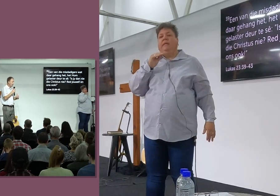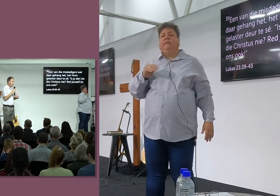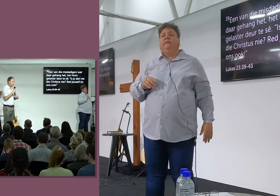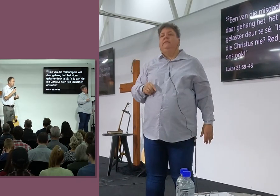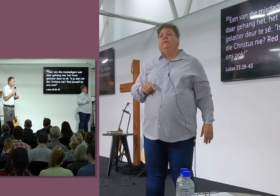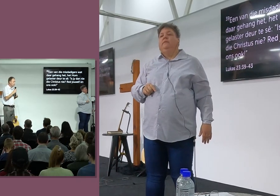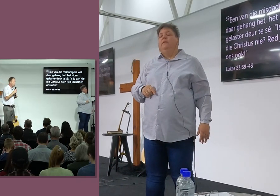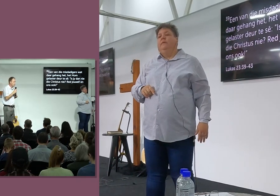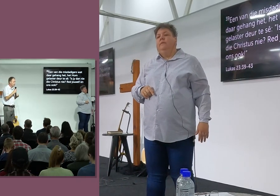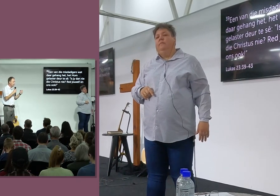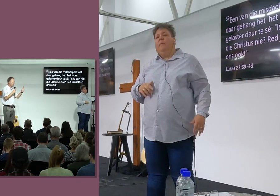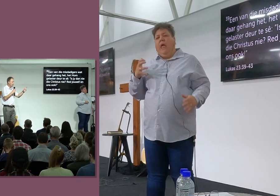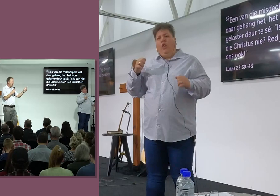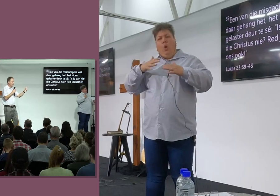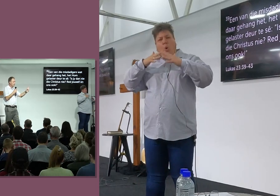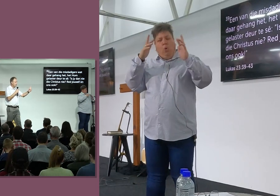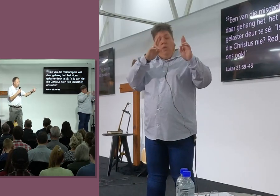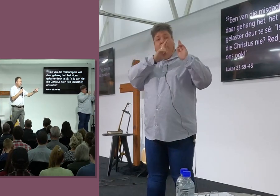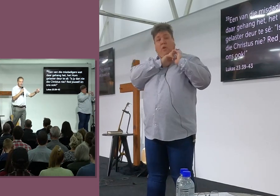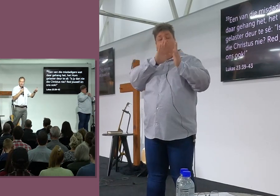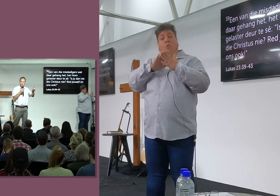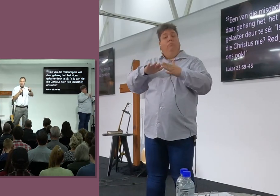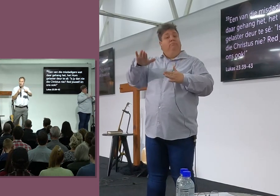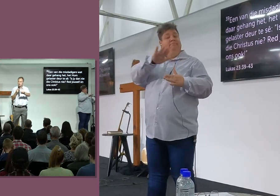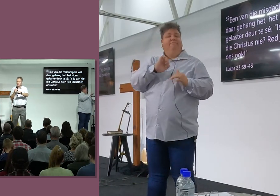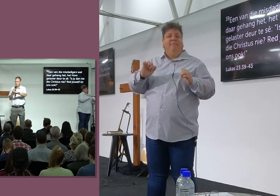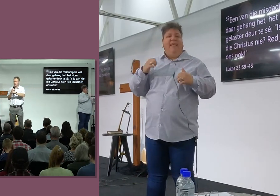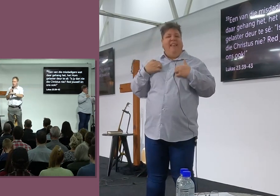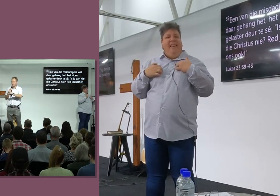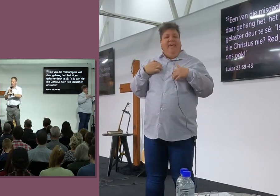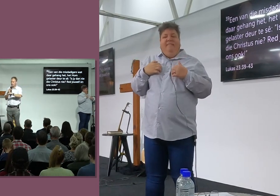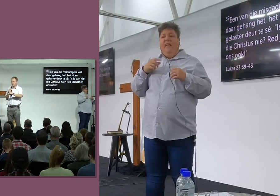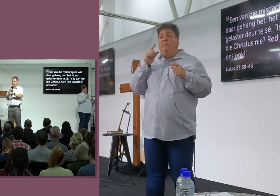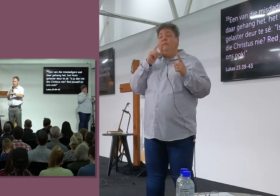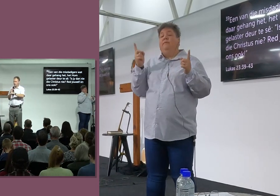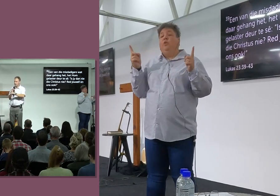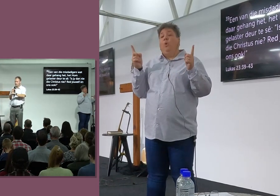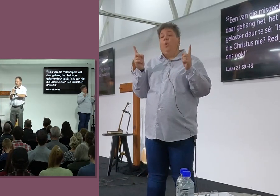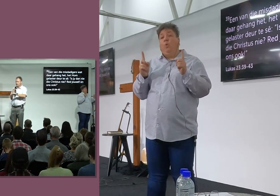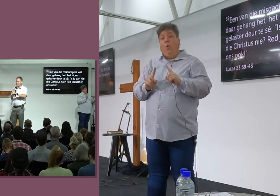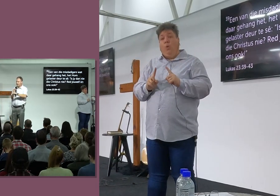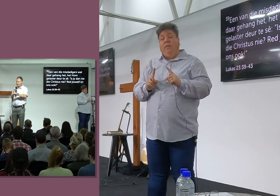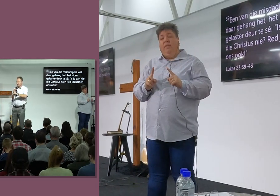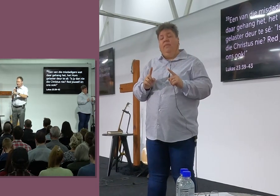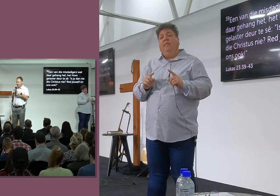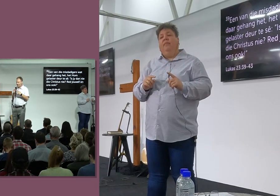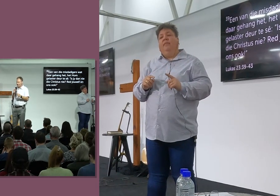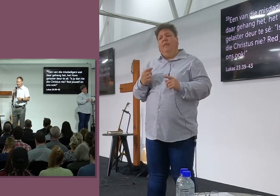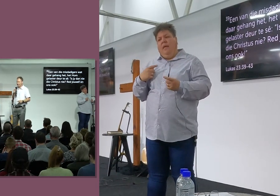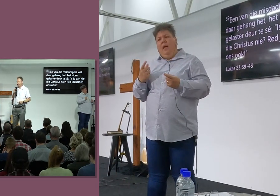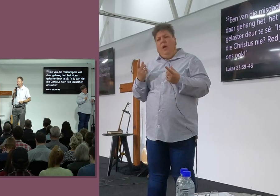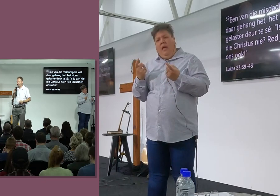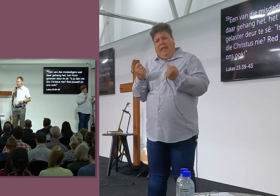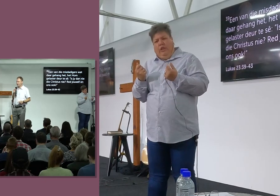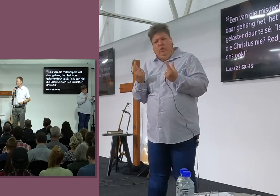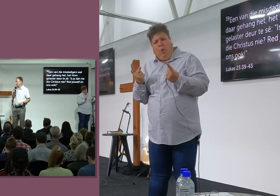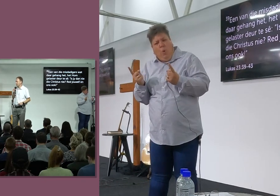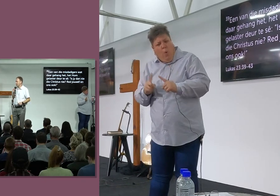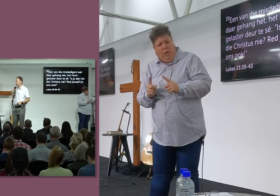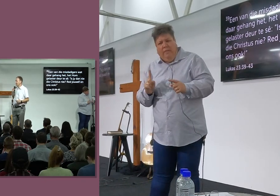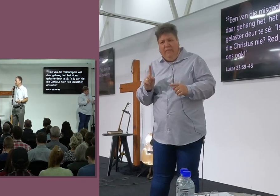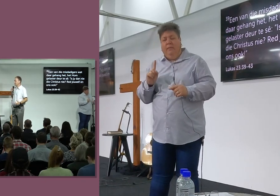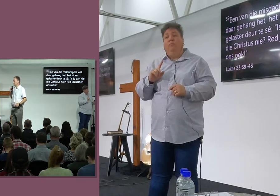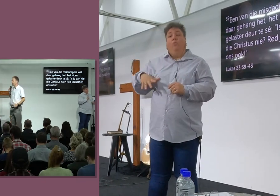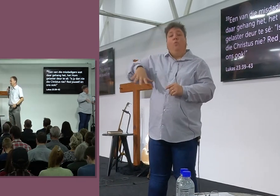my en jou, Eindelijk, Groot inpak het, Maar, Die mense wat kort daar, Is eindelijk, Die ek en die jy, Die